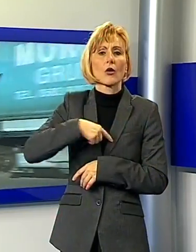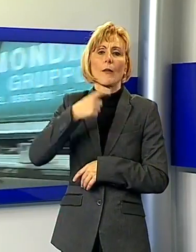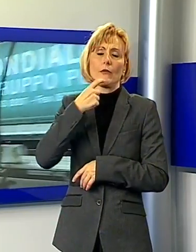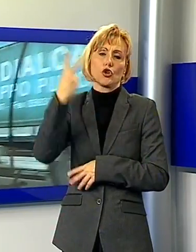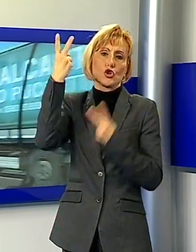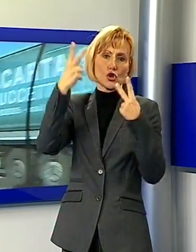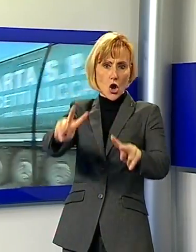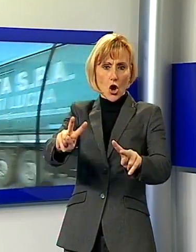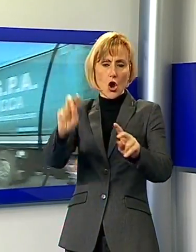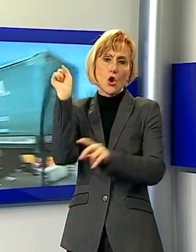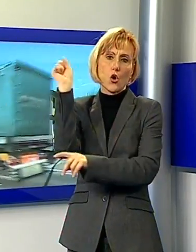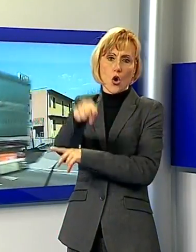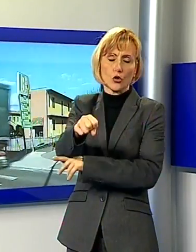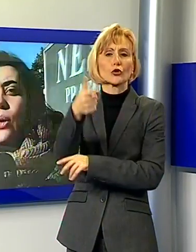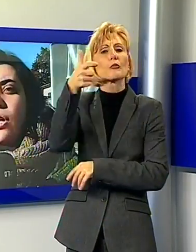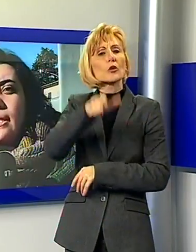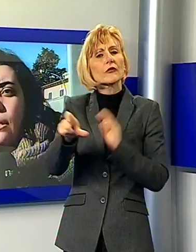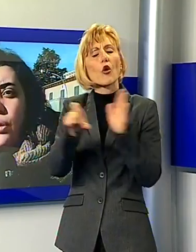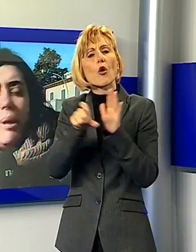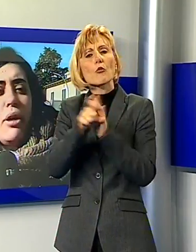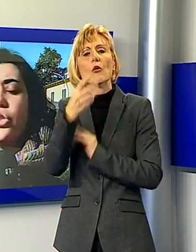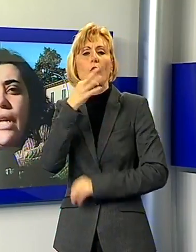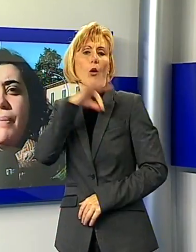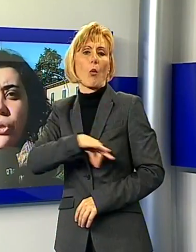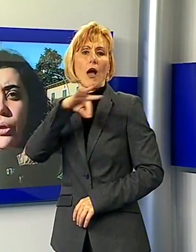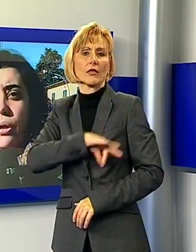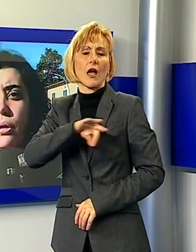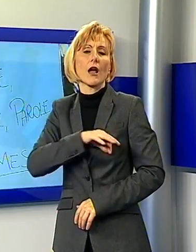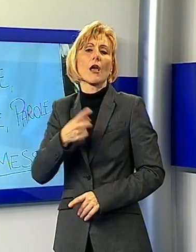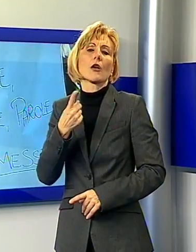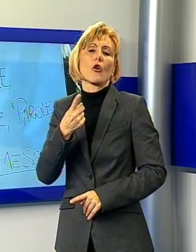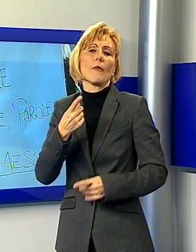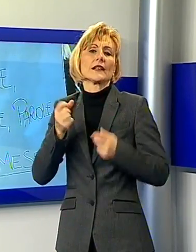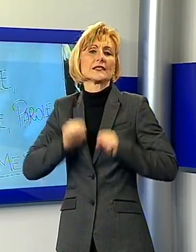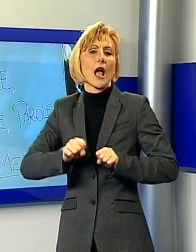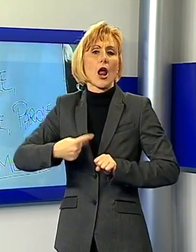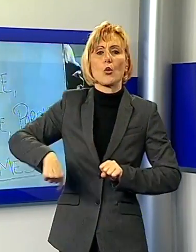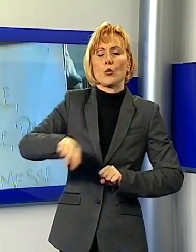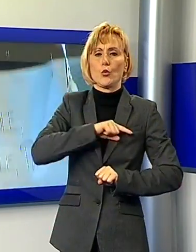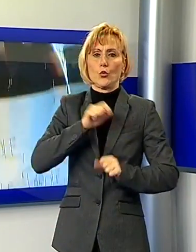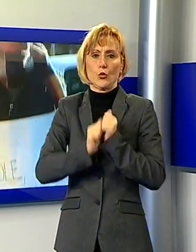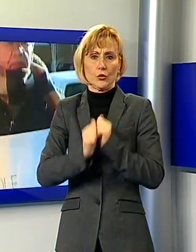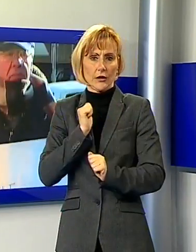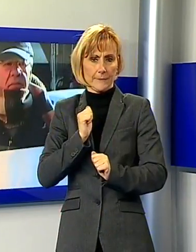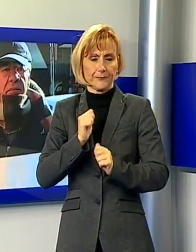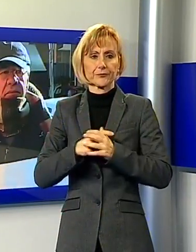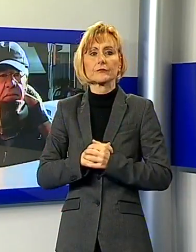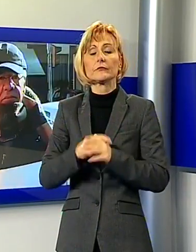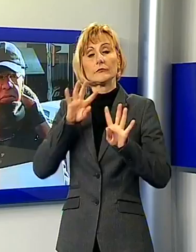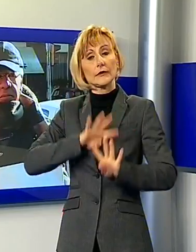un modo per il comune per fare cassa sulla nostra salute perché non ce n'è bisogno. La manifestazione ha provocato qualche rallentamento al traffico.